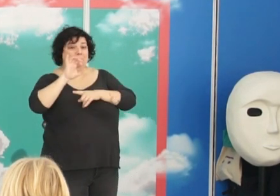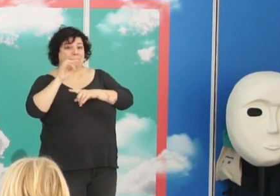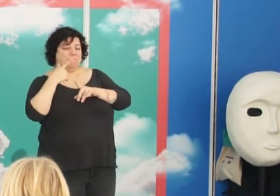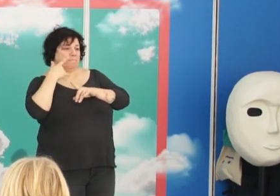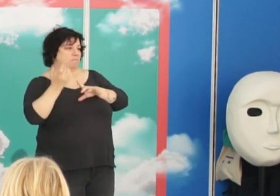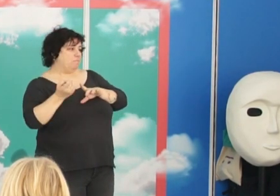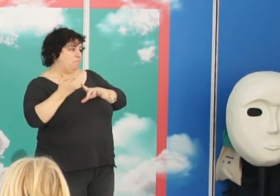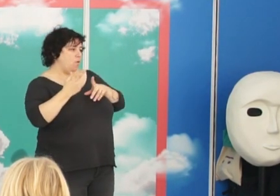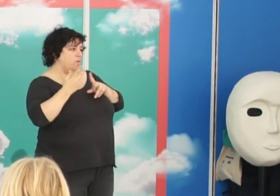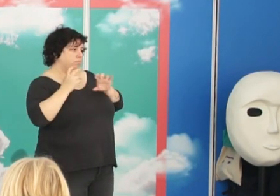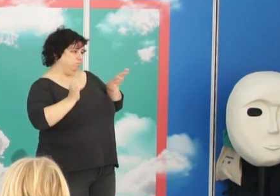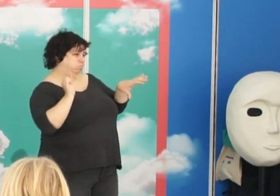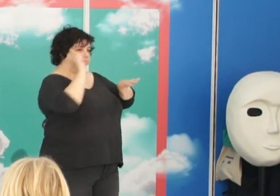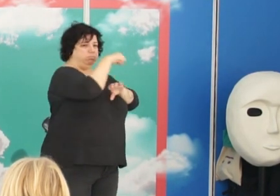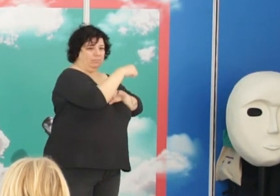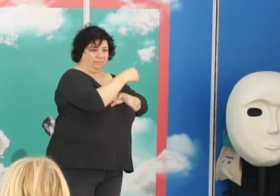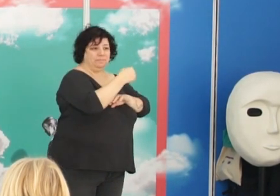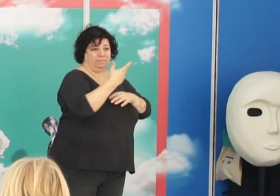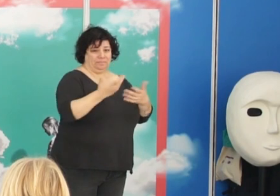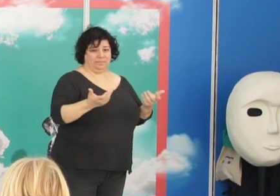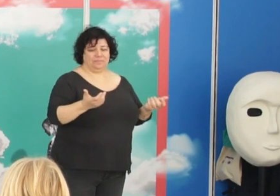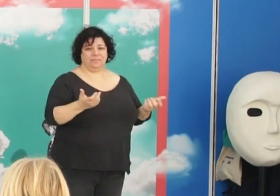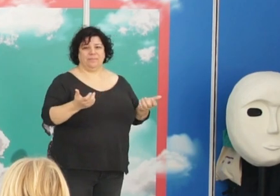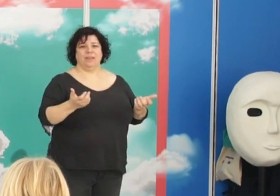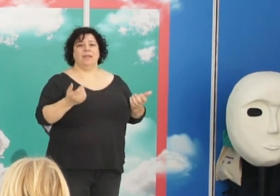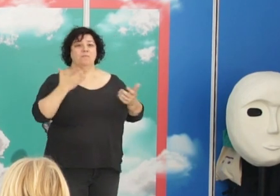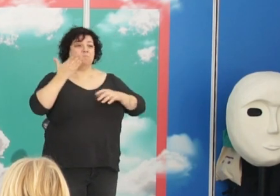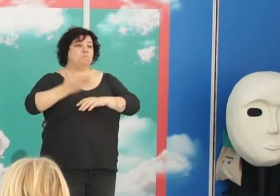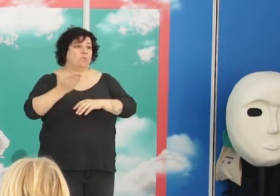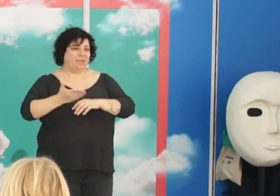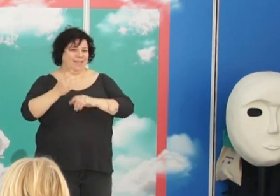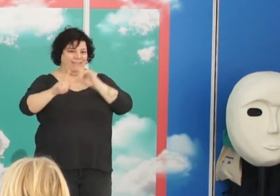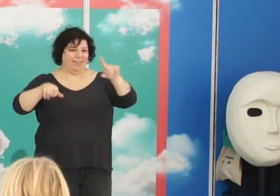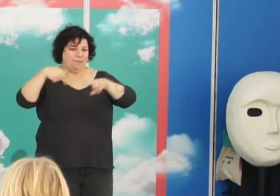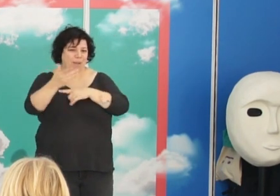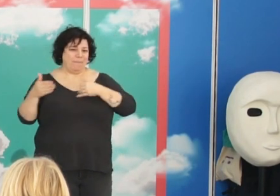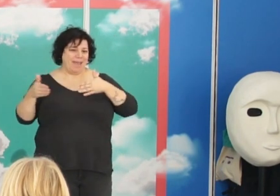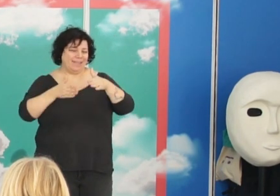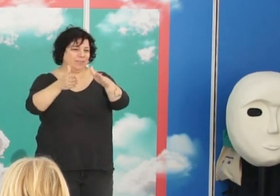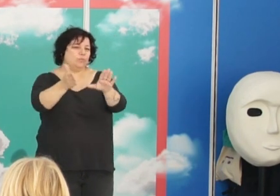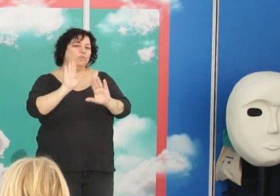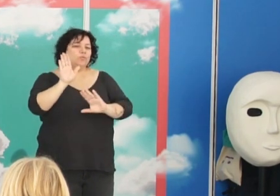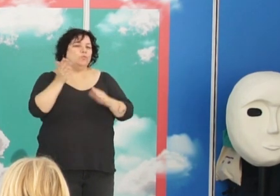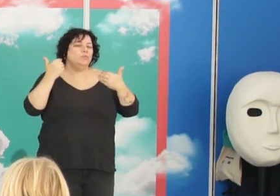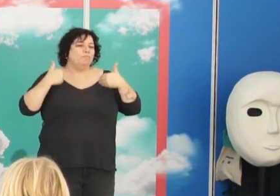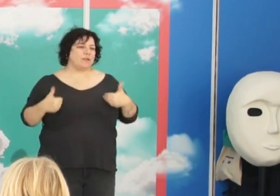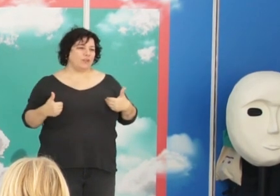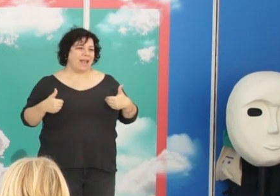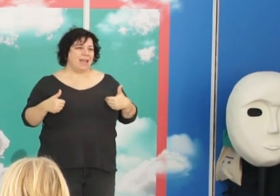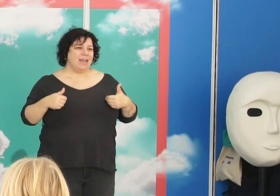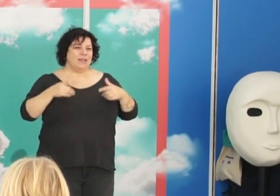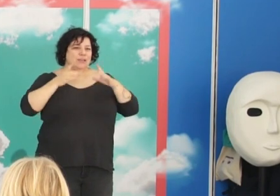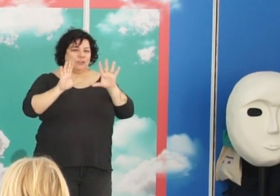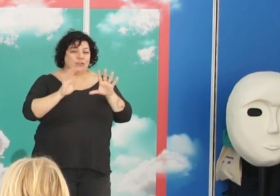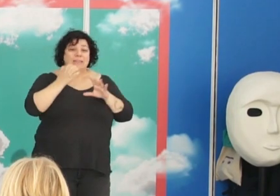a Cajal en ese sentido. Esto es importante luego en la trayectoria personal, que yo no voy a entrar,